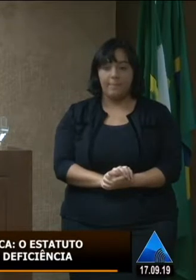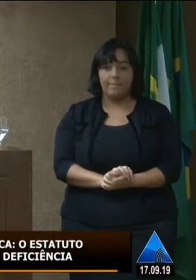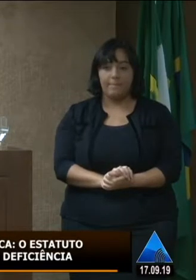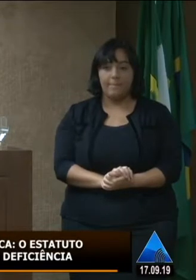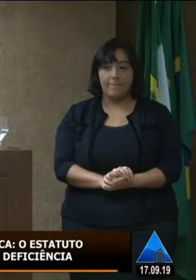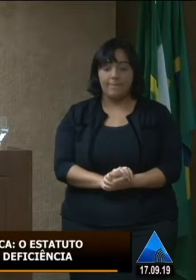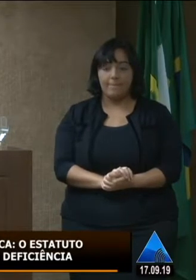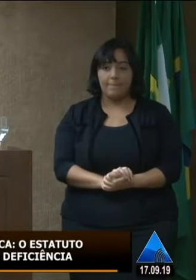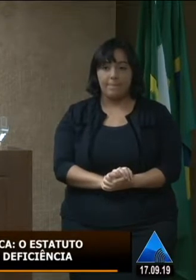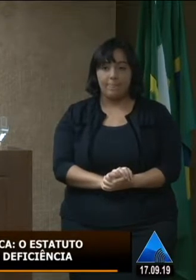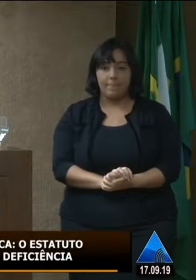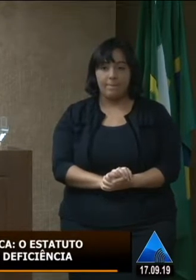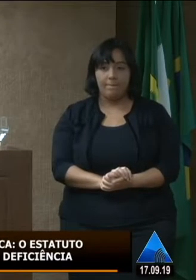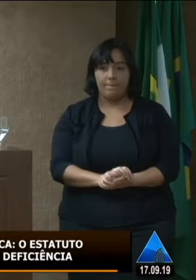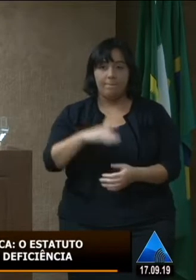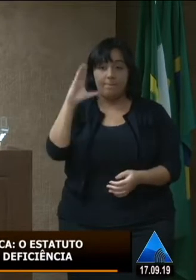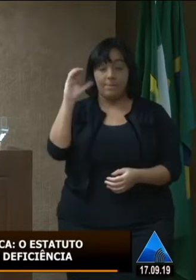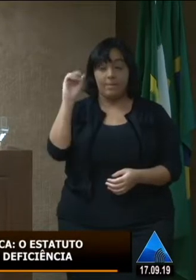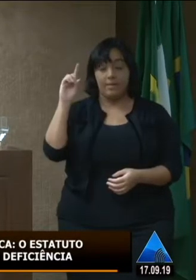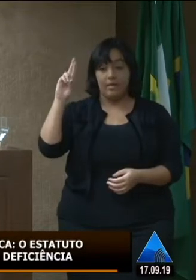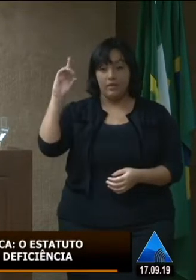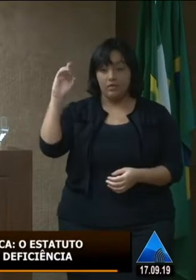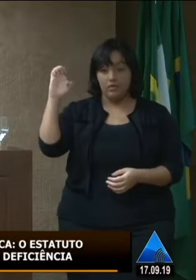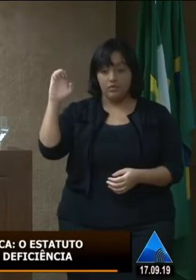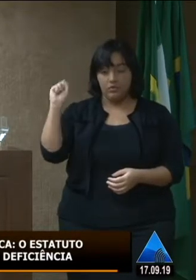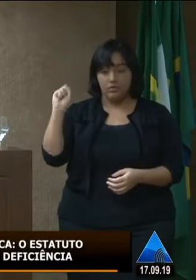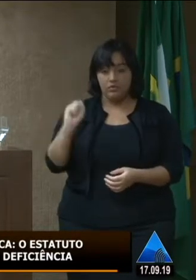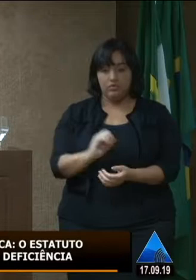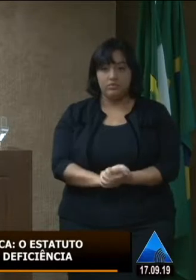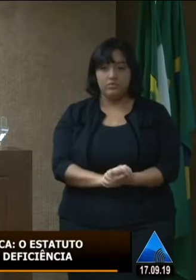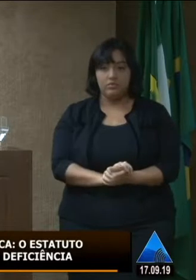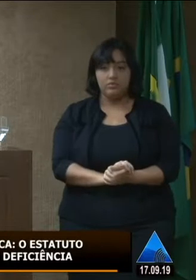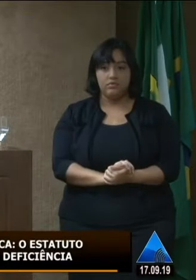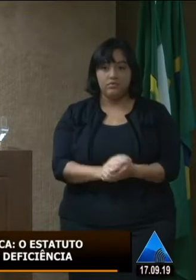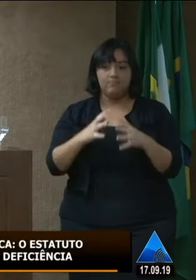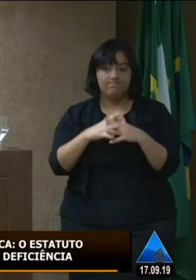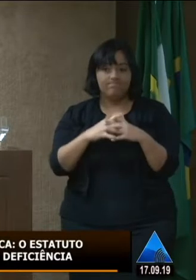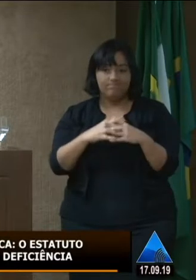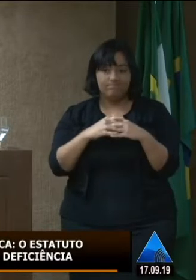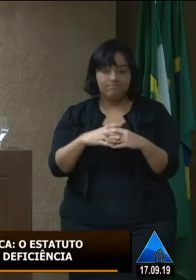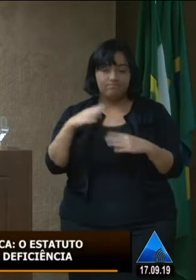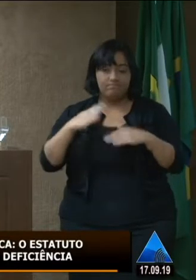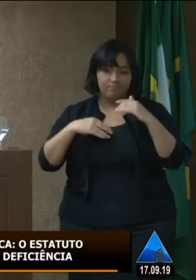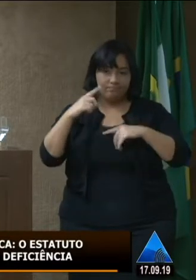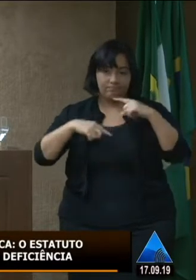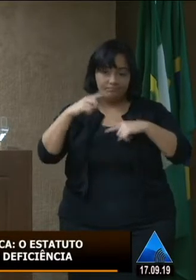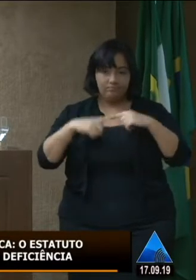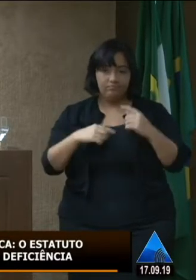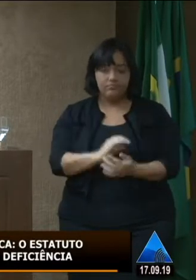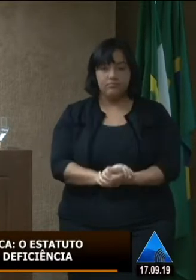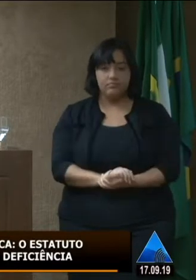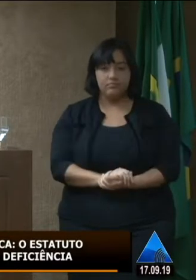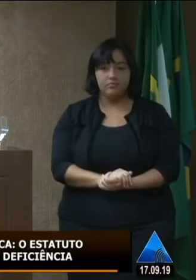é a questão da CORD, né? Por brigas políticas, né? Entre o coordenador e a